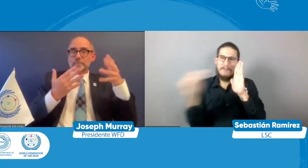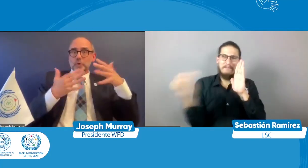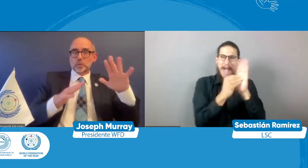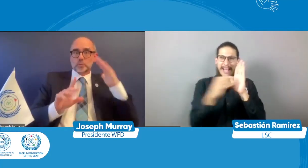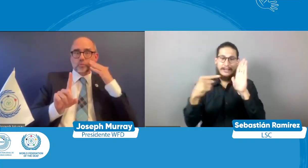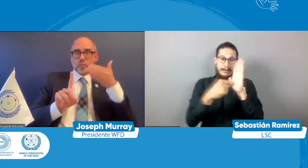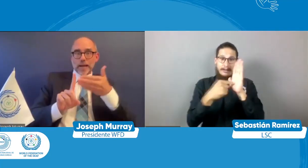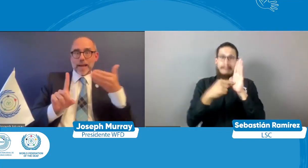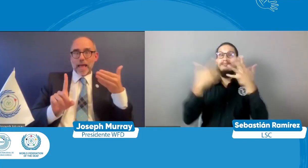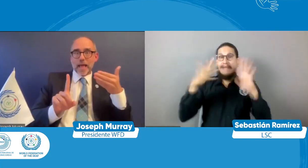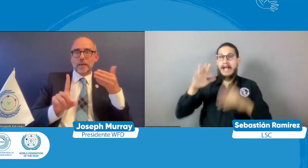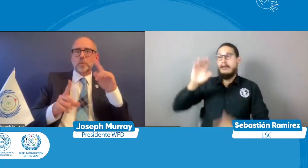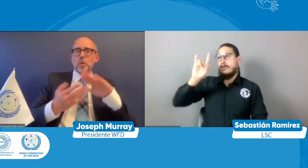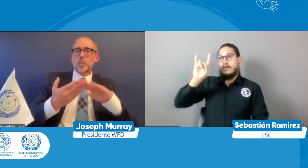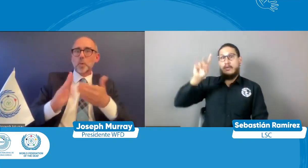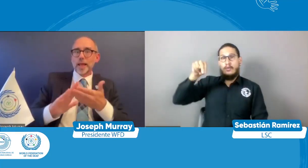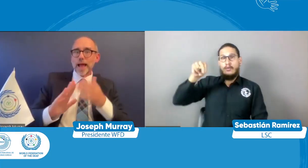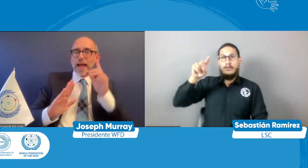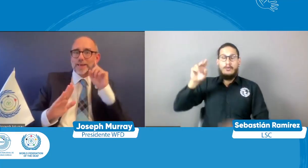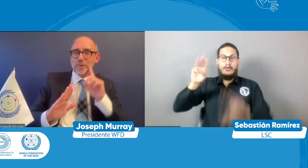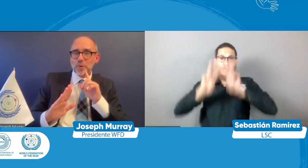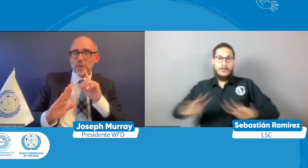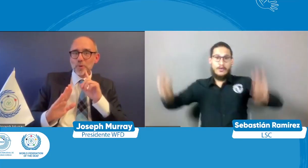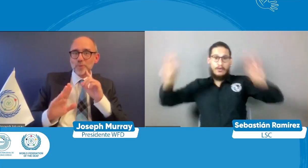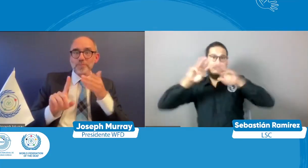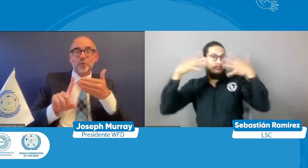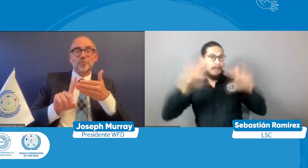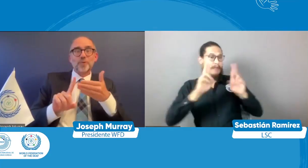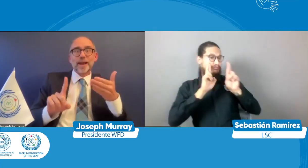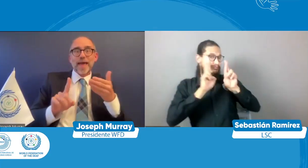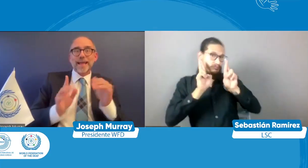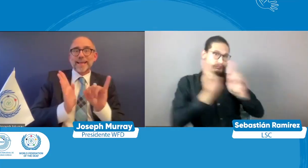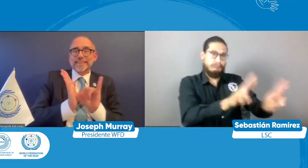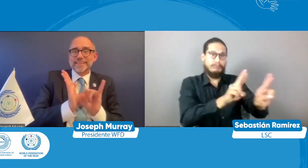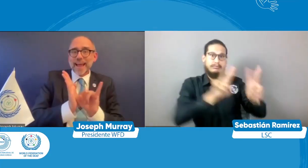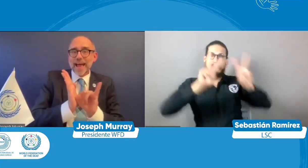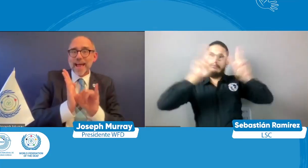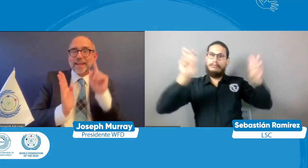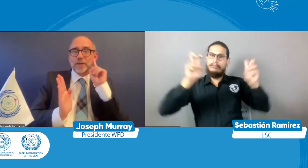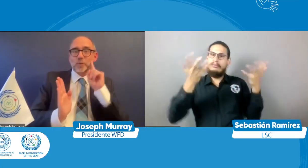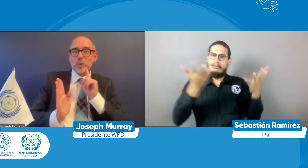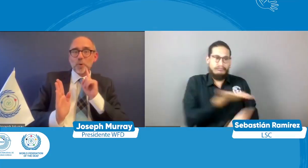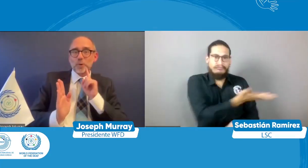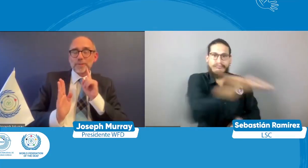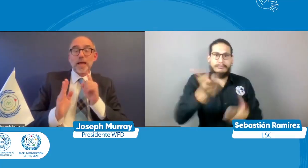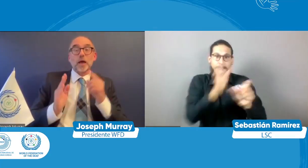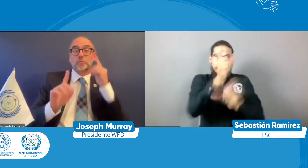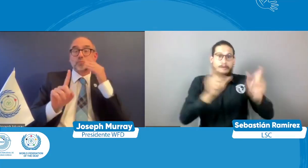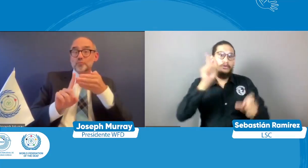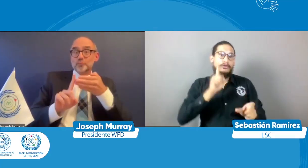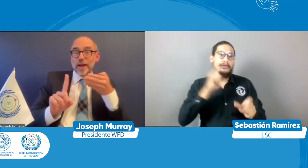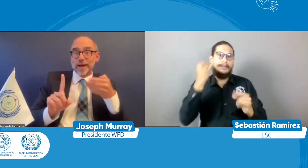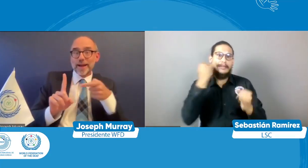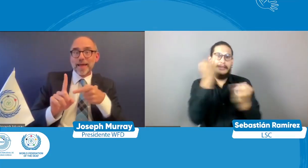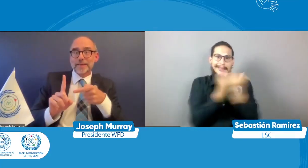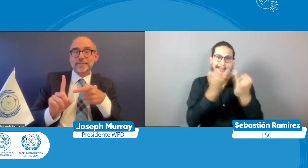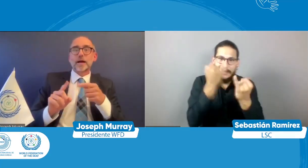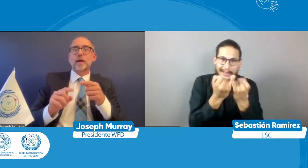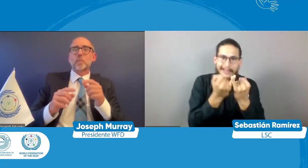la organización de las naciones unidas ha buscado que se promueva esa identidad de las personas